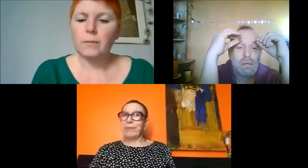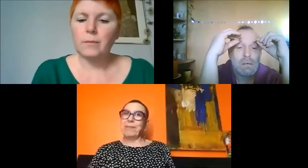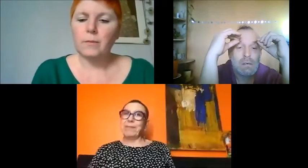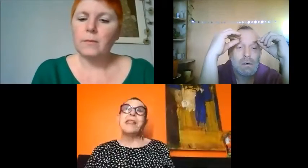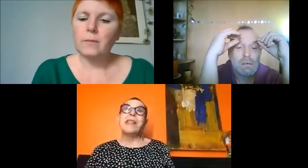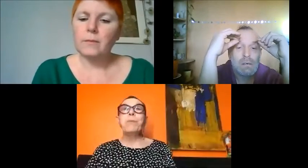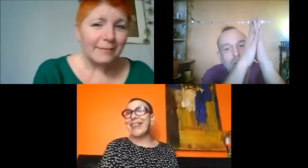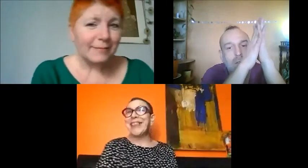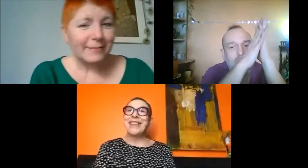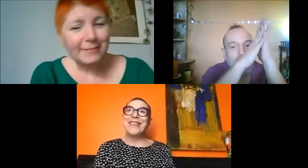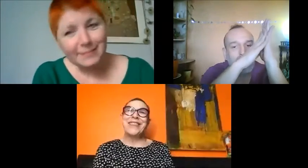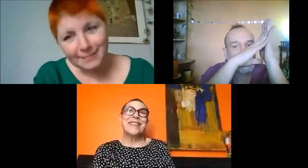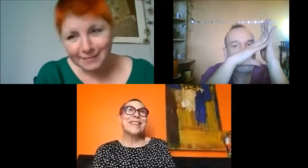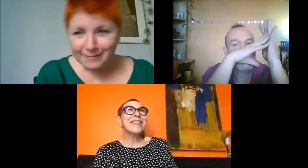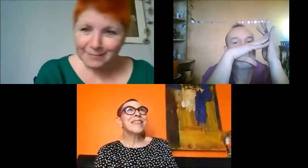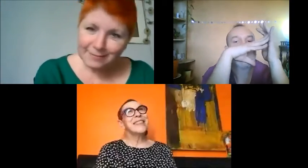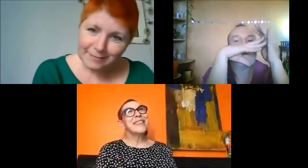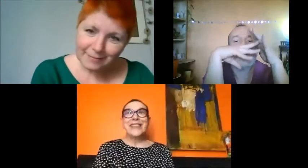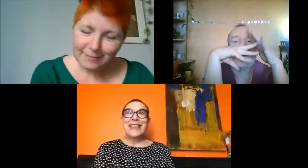C'est beau.